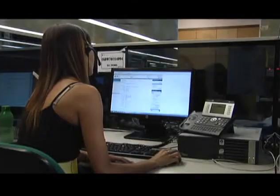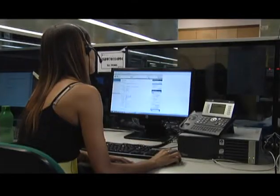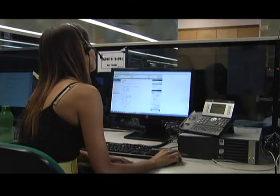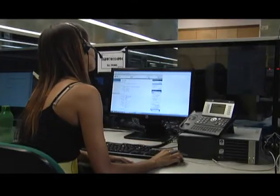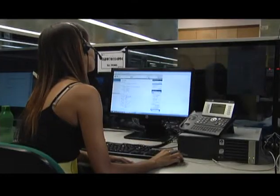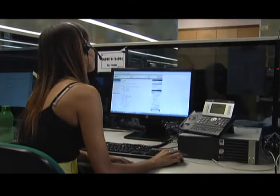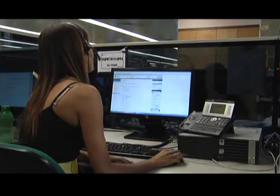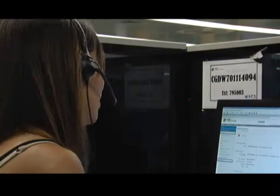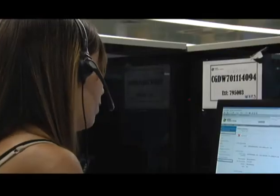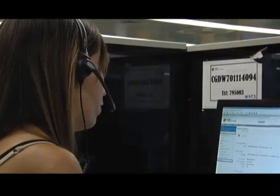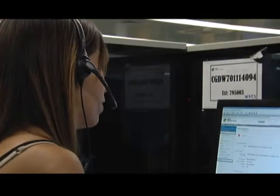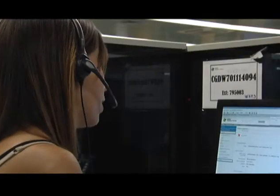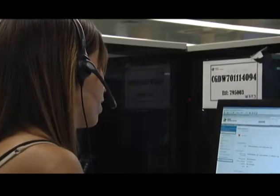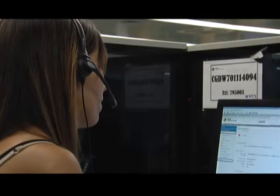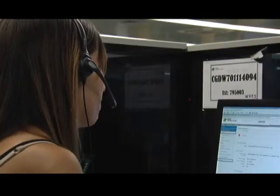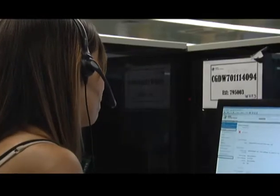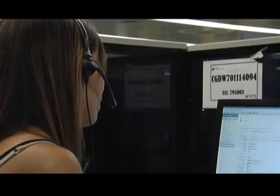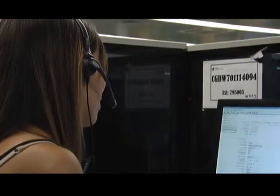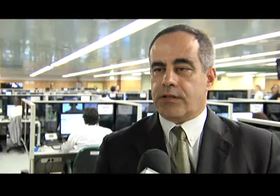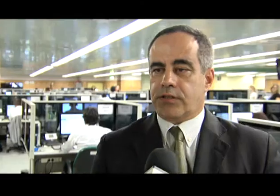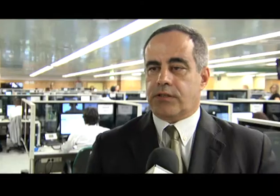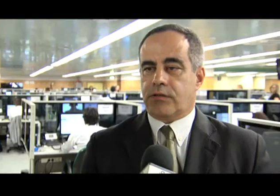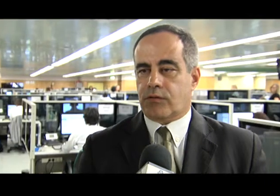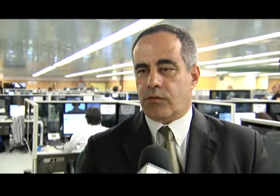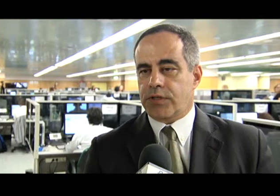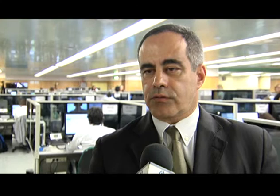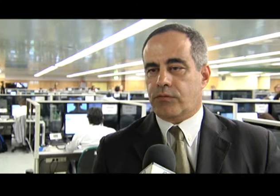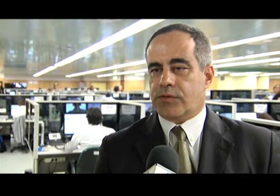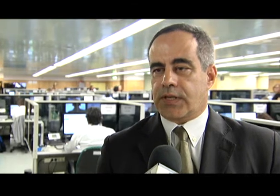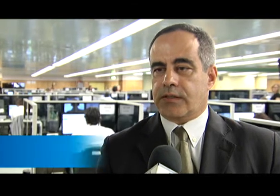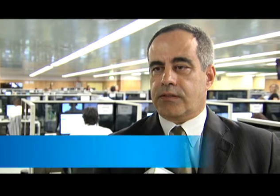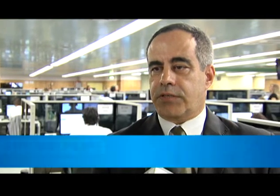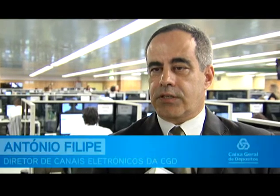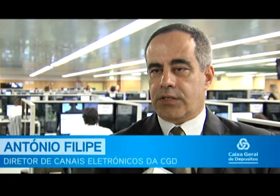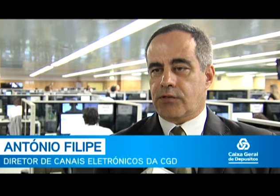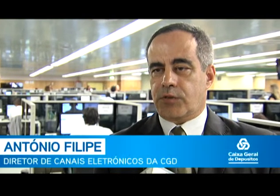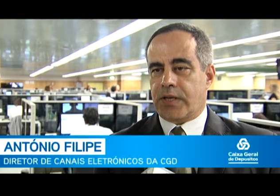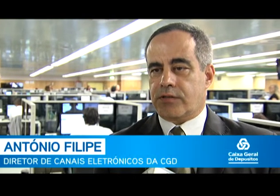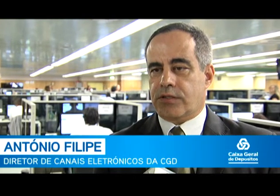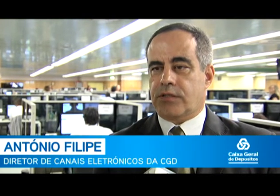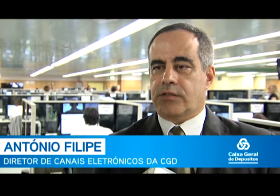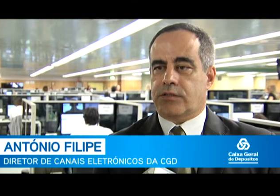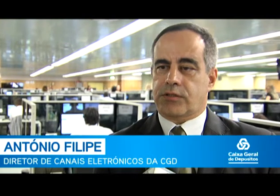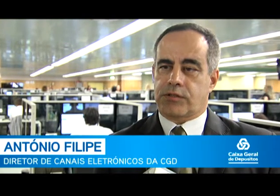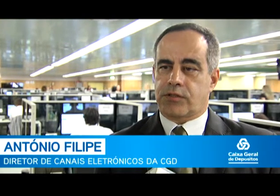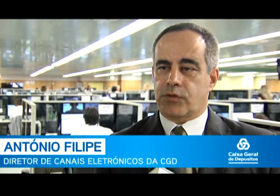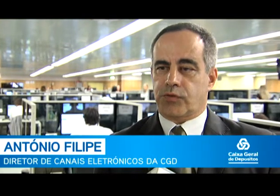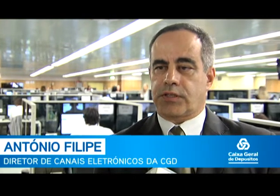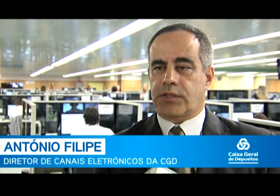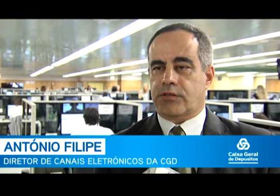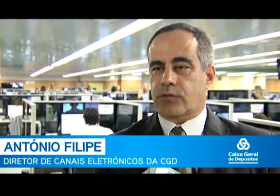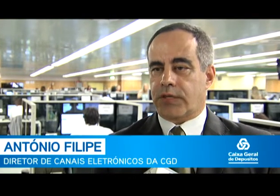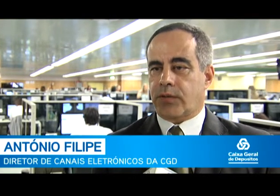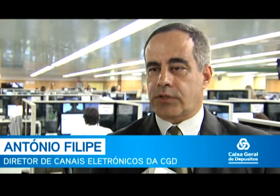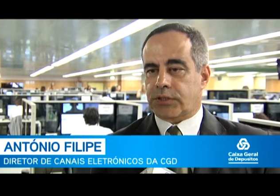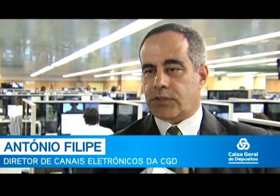cliente, esclareceu-o. A Caixa, com isto, consegue preencher dois espaços nas suas